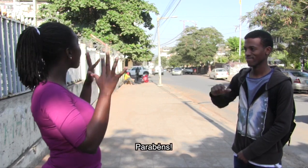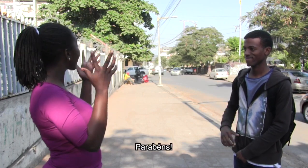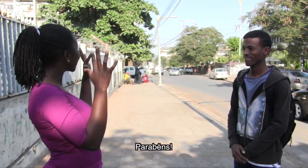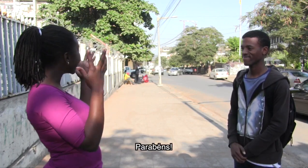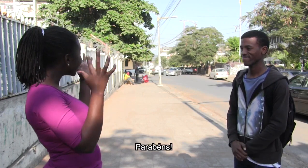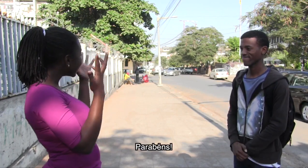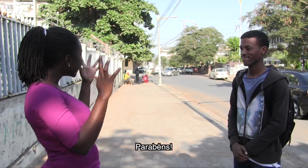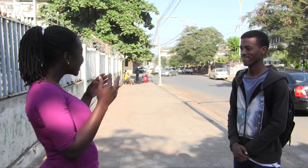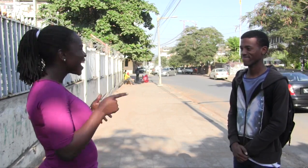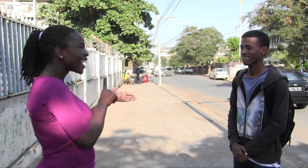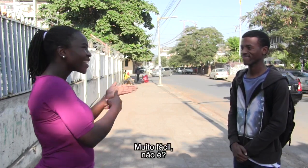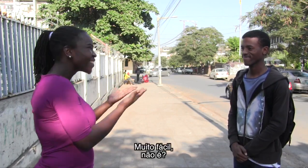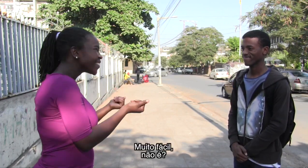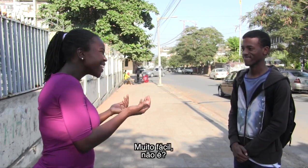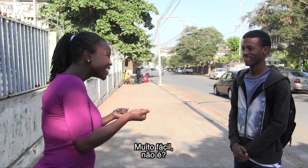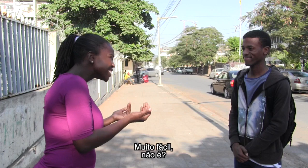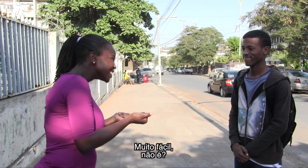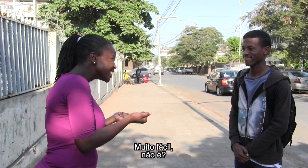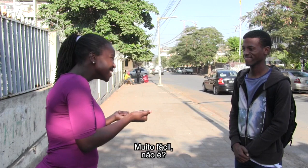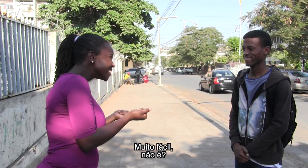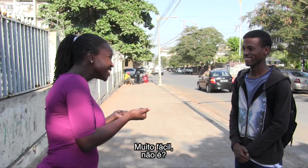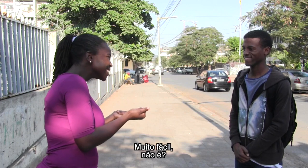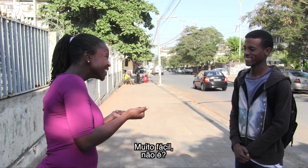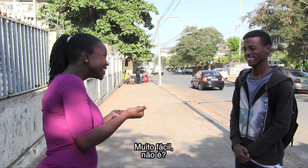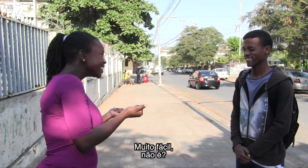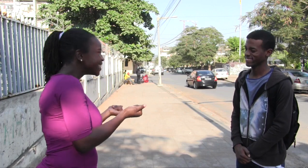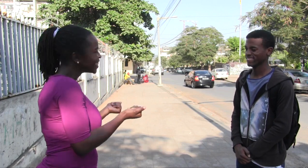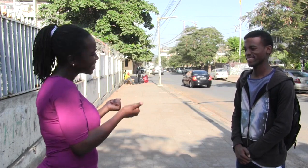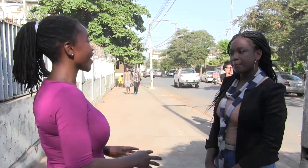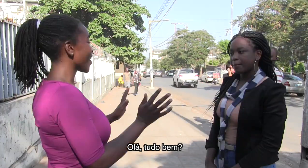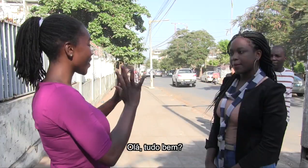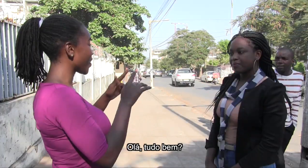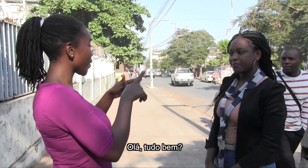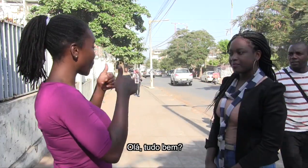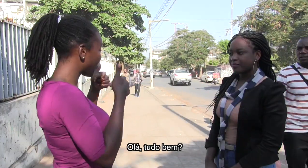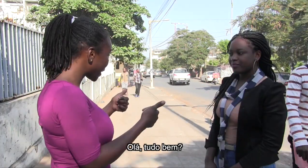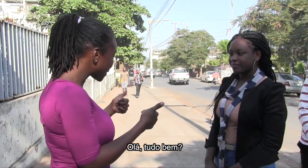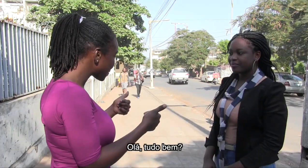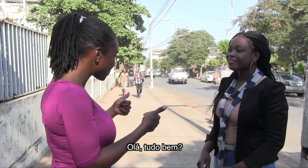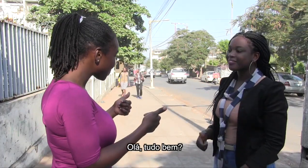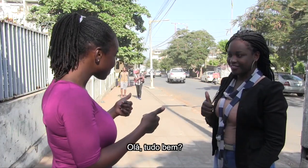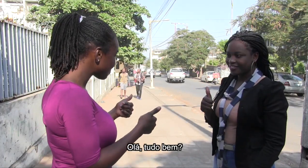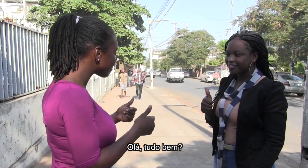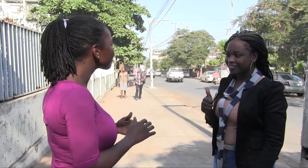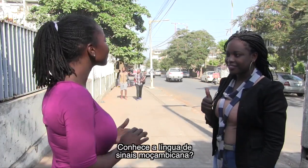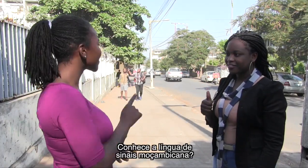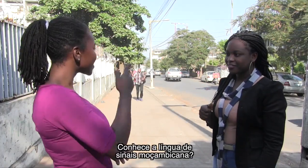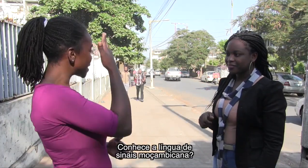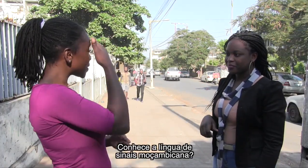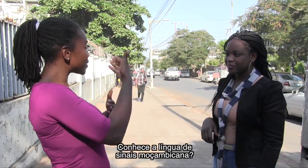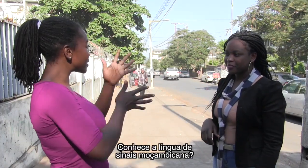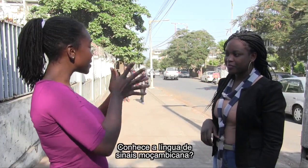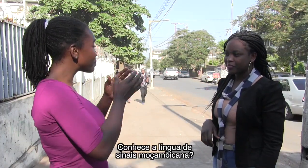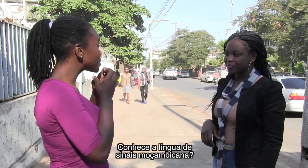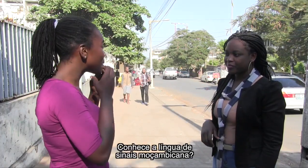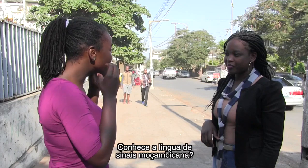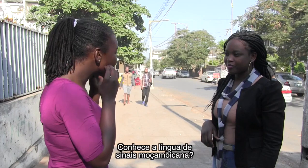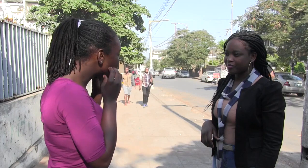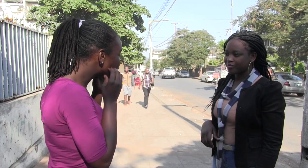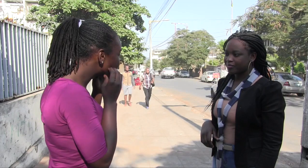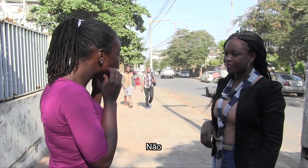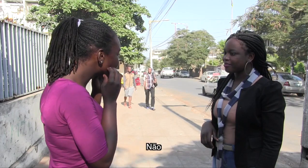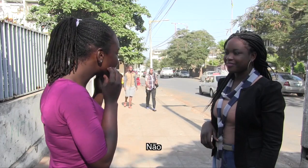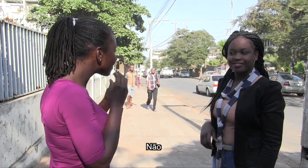Parabéns Muito fácil, não é? Muito Olá, tudo bem? Conhece a língua de sinais